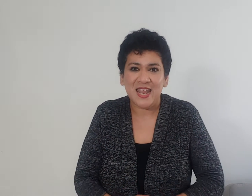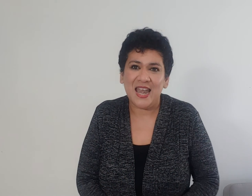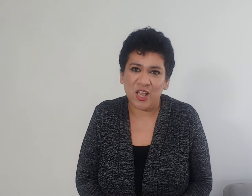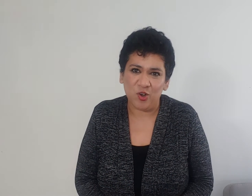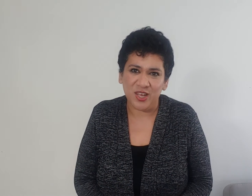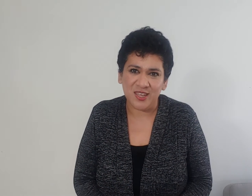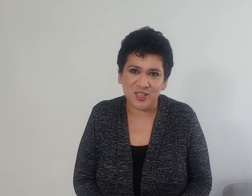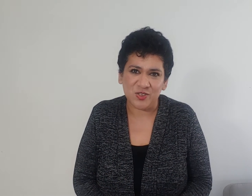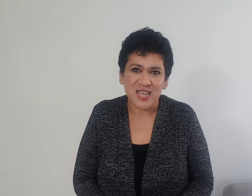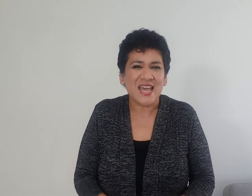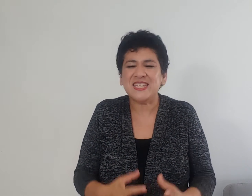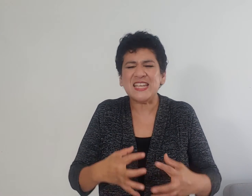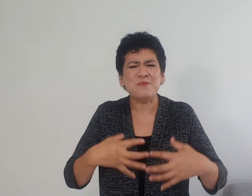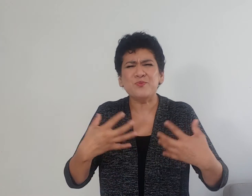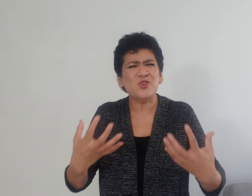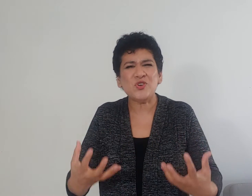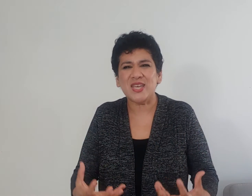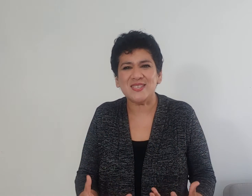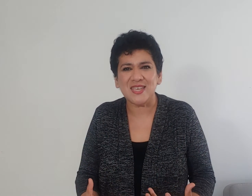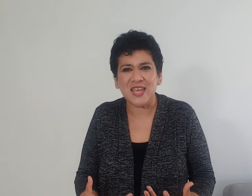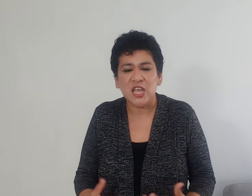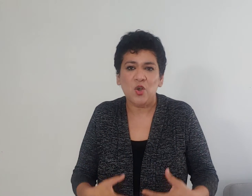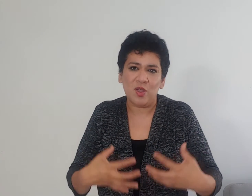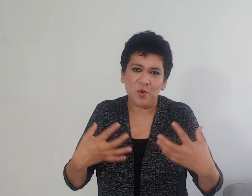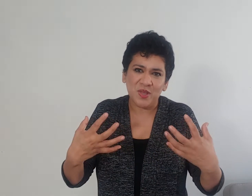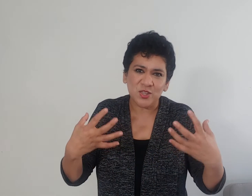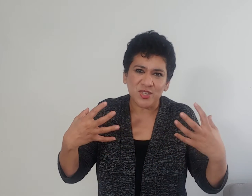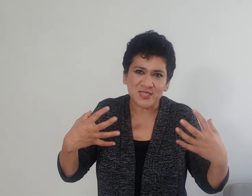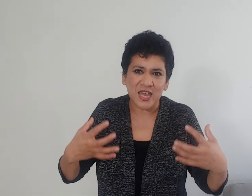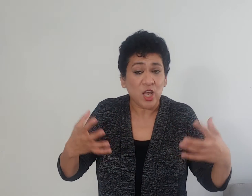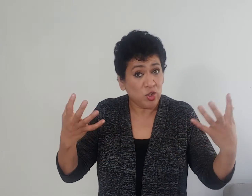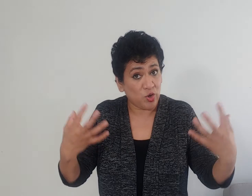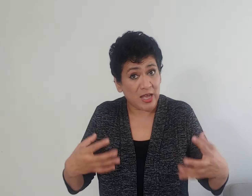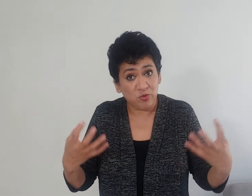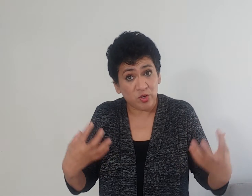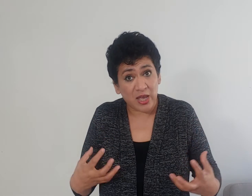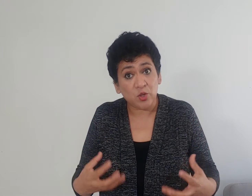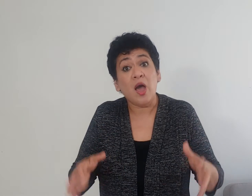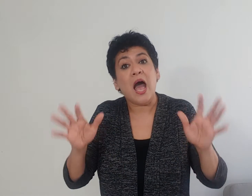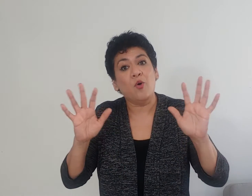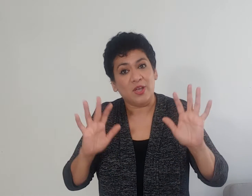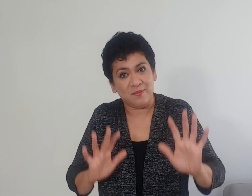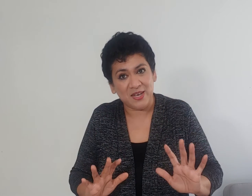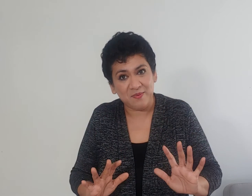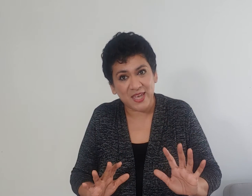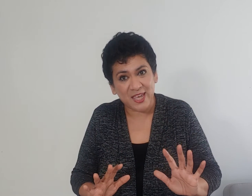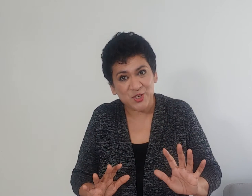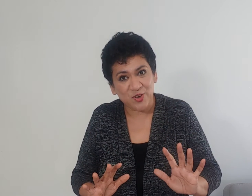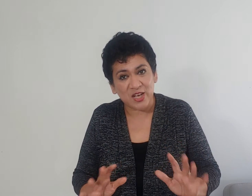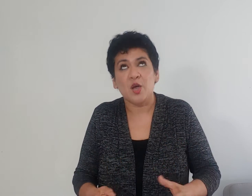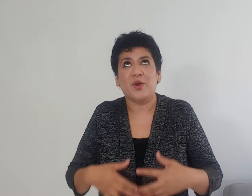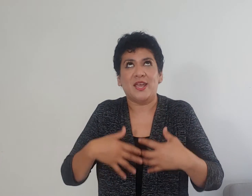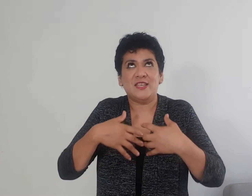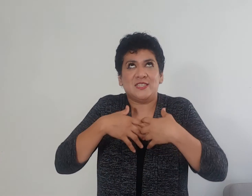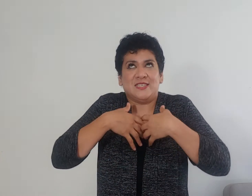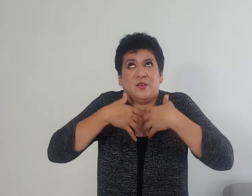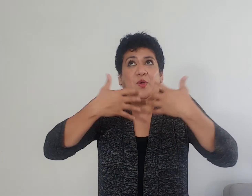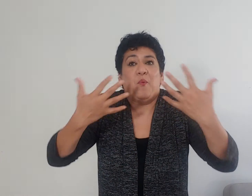la gloria de Dios. Así que tenemos mucho que hacer. No hay momento de estar llorando y llorando, aunque viene bien que lloren porque es que